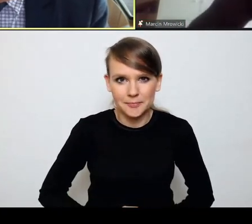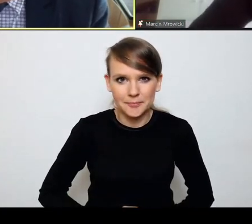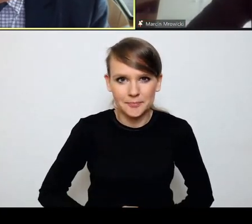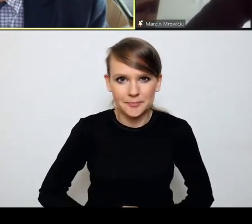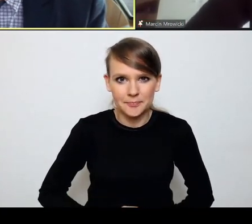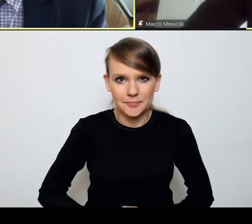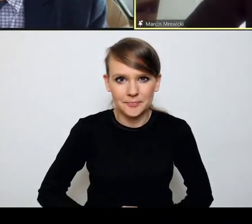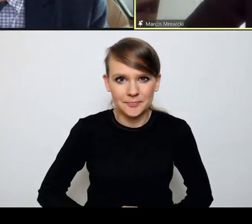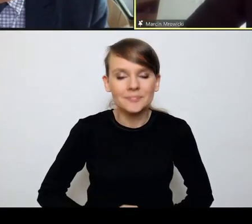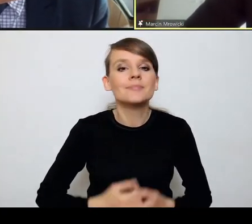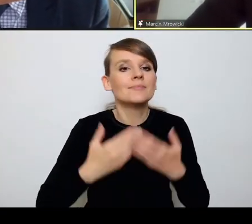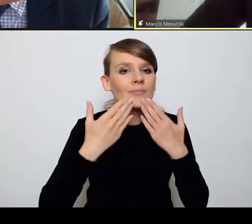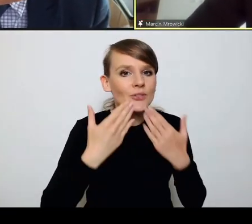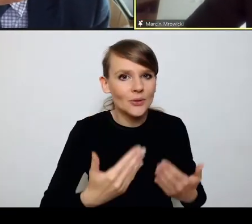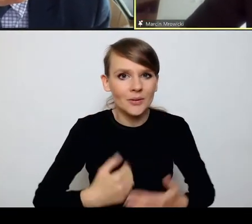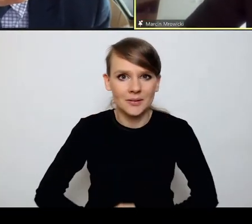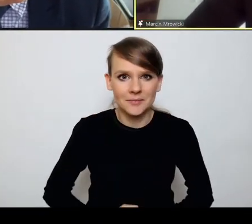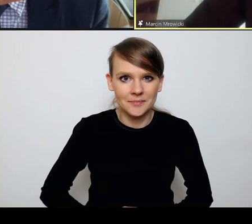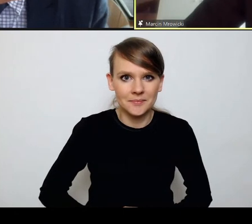Dziękuję bardzo.